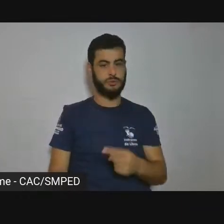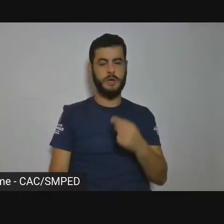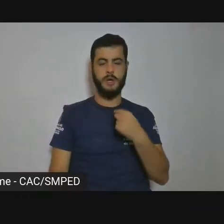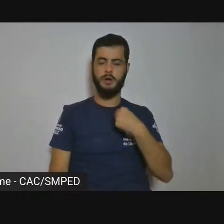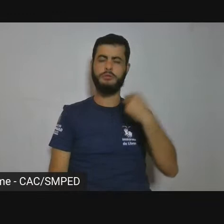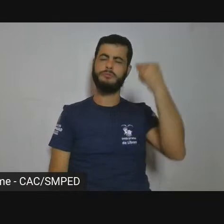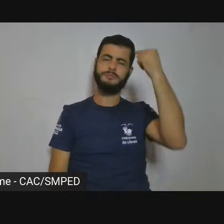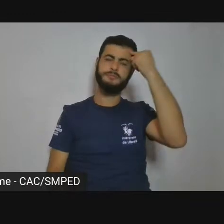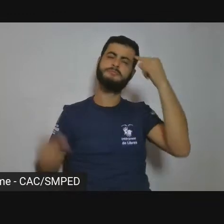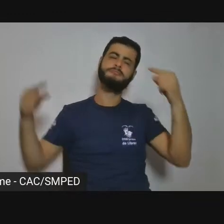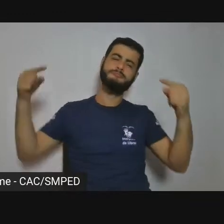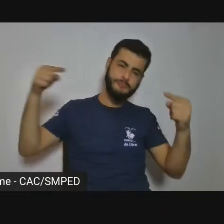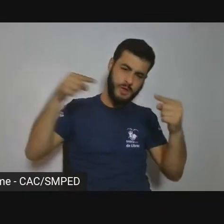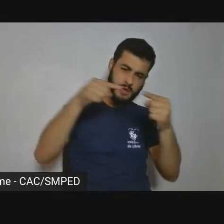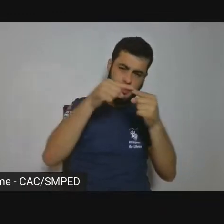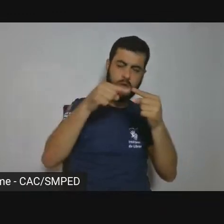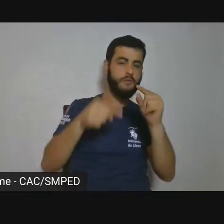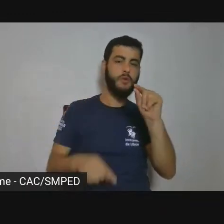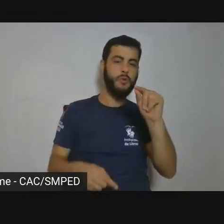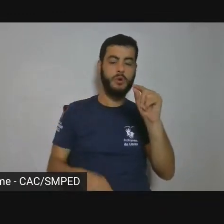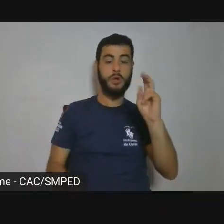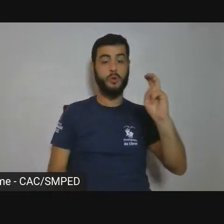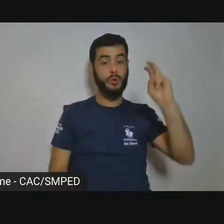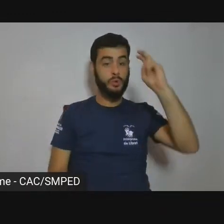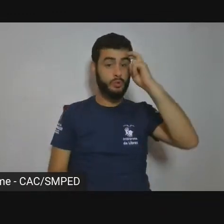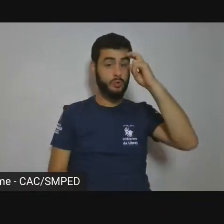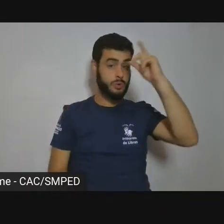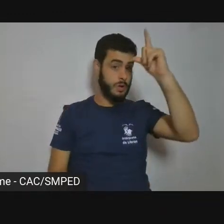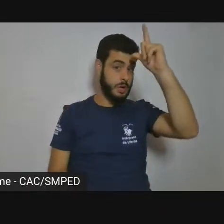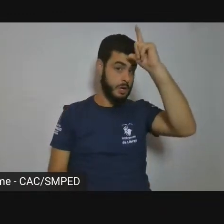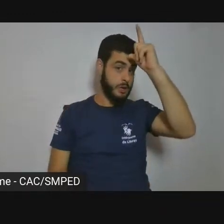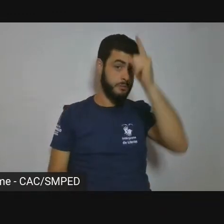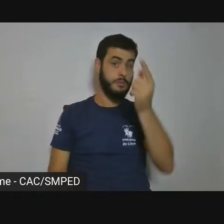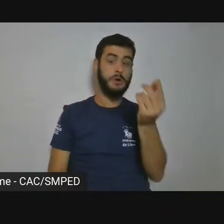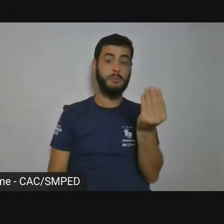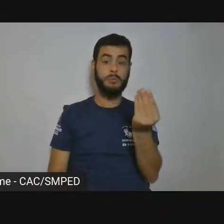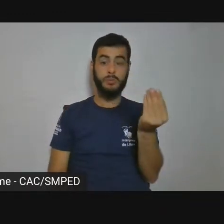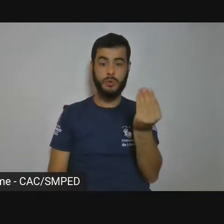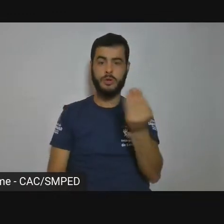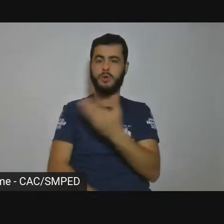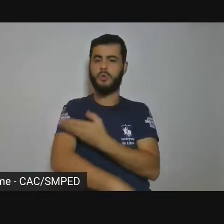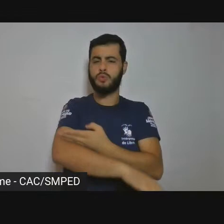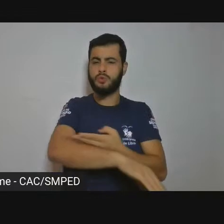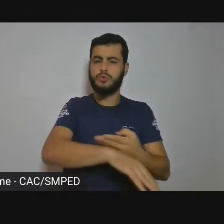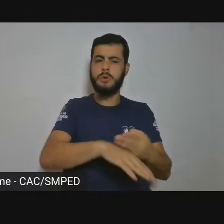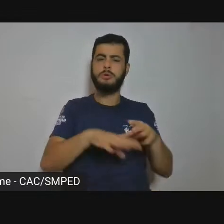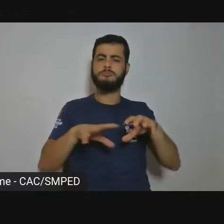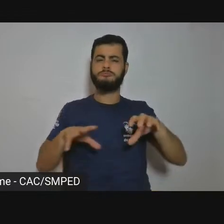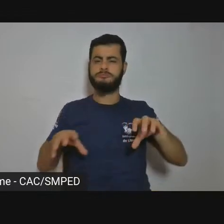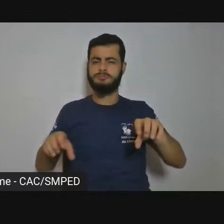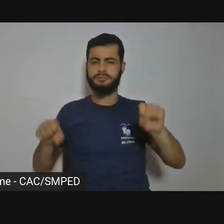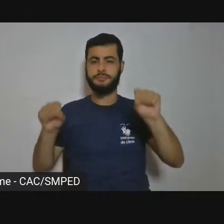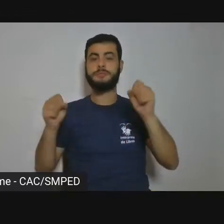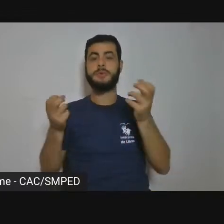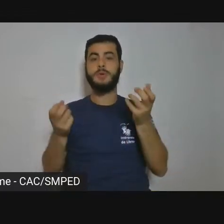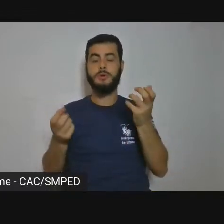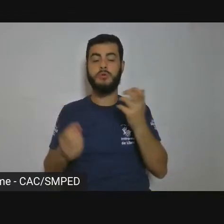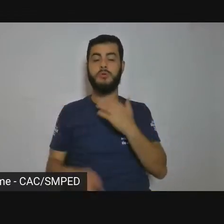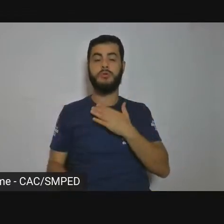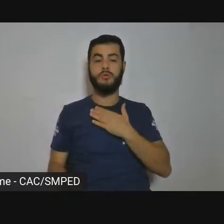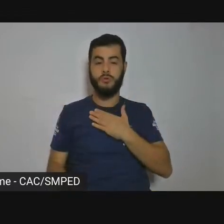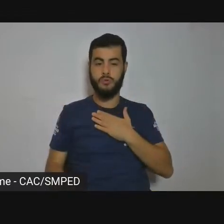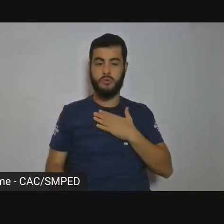que exige habitar poeticamente a terra, o próprio Roderlin falava assim,